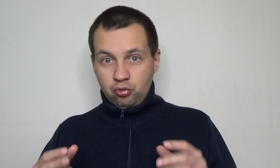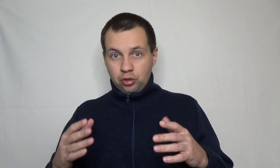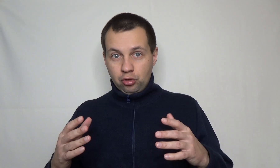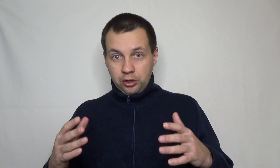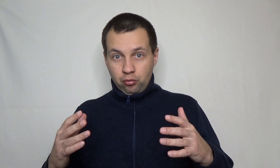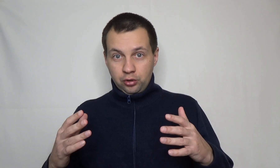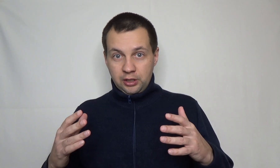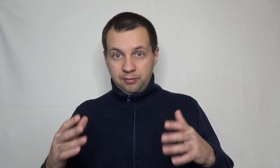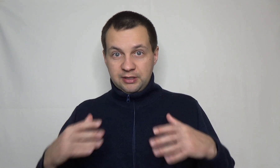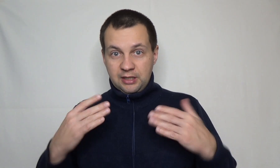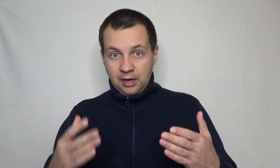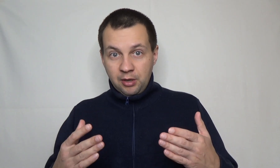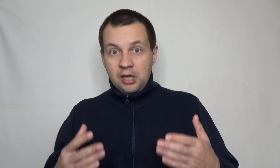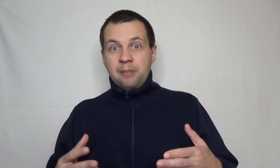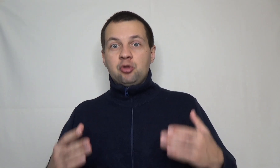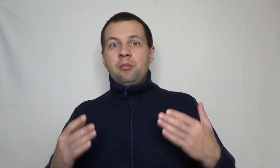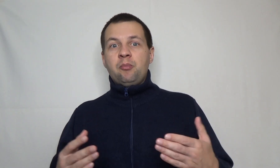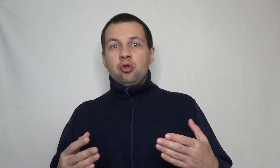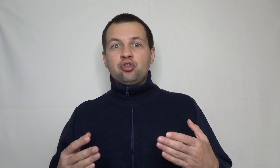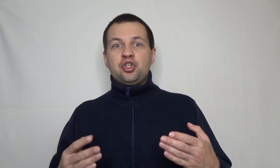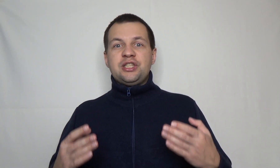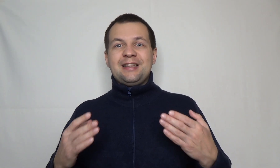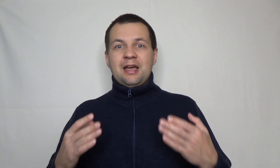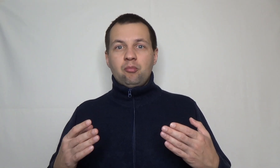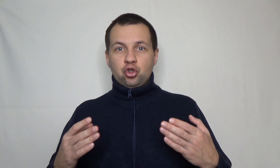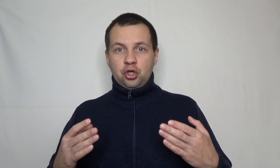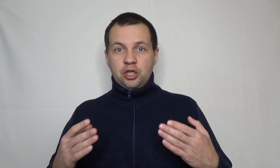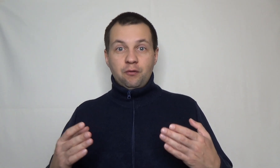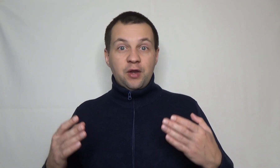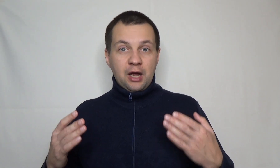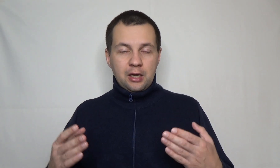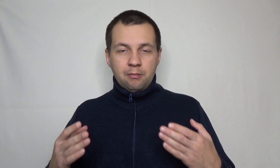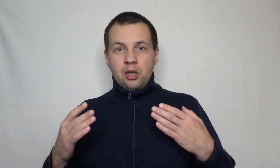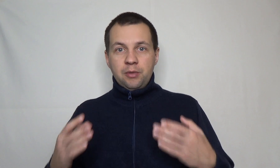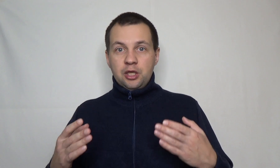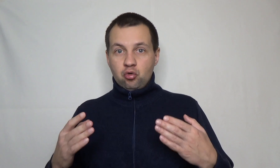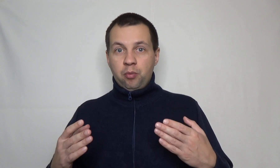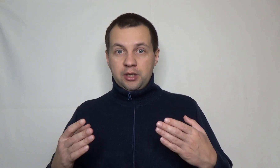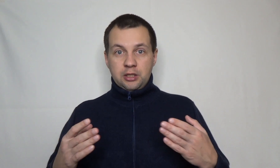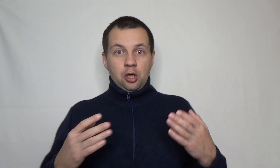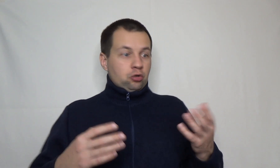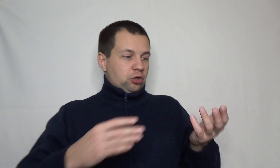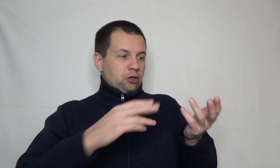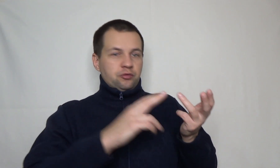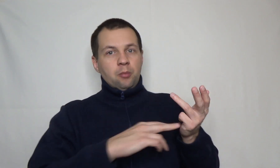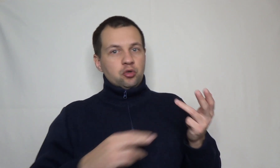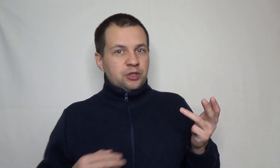люди, которые готовы отдать тебе за даром. И потом я понял, то, что ты за даром можешь даже в реальном мире скупать. Не знаю, кто-то готов тебе, может быть,